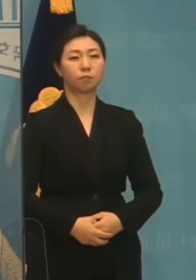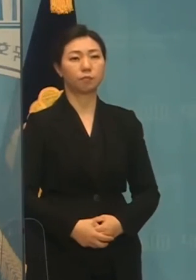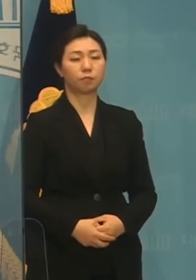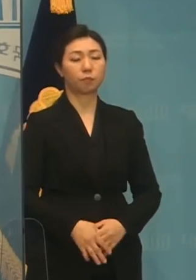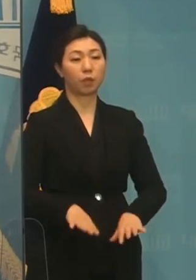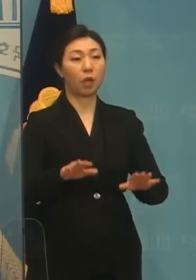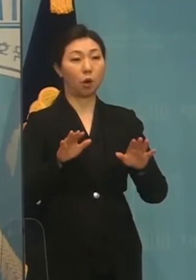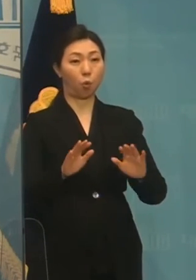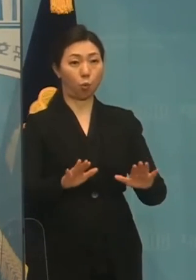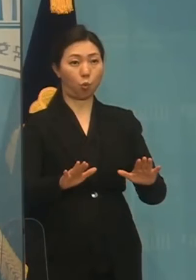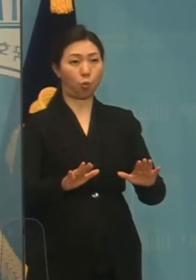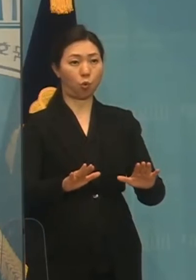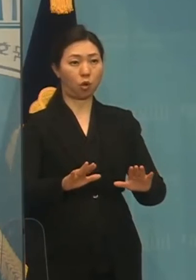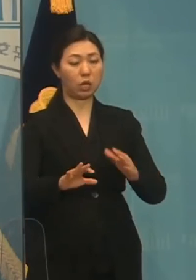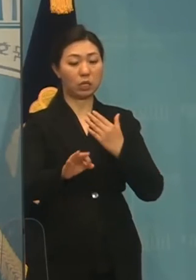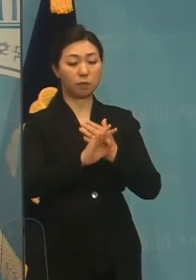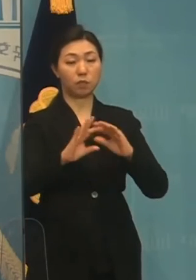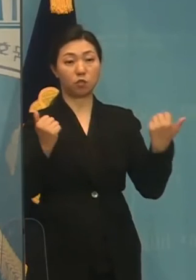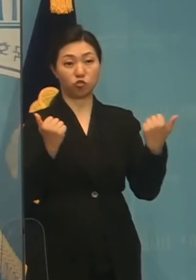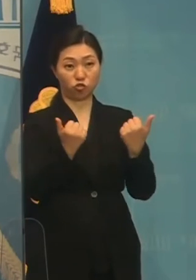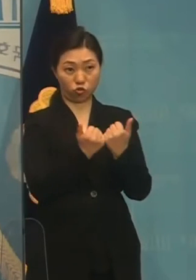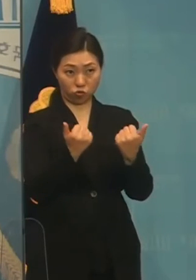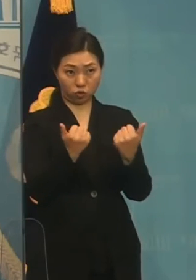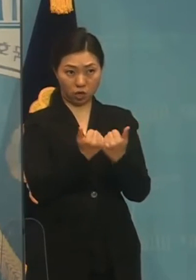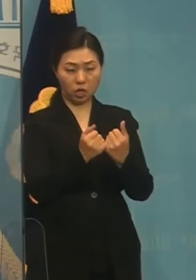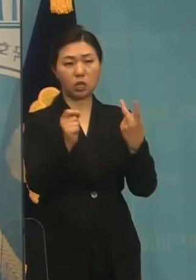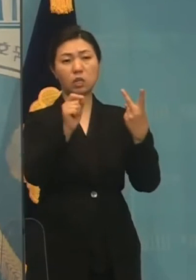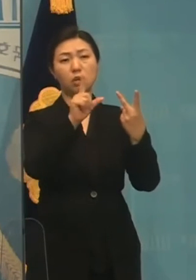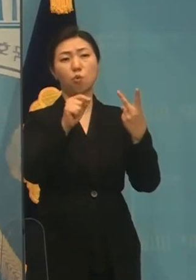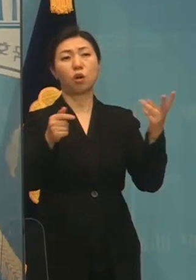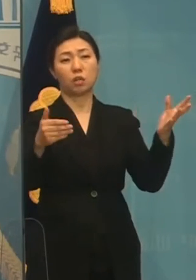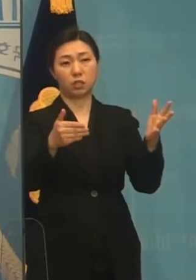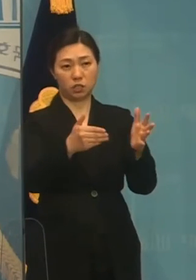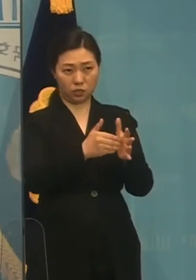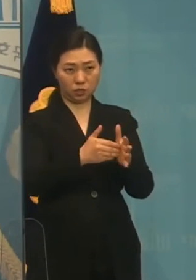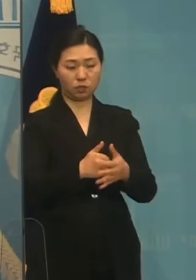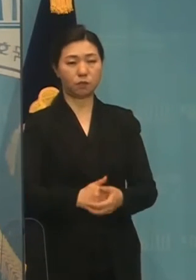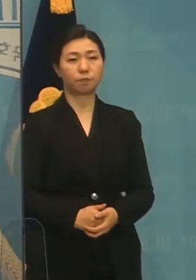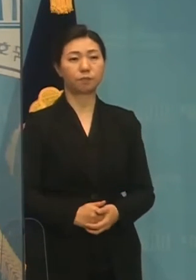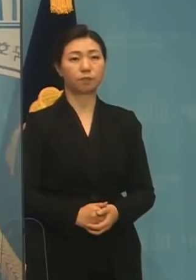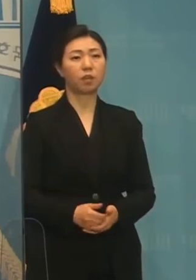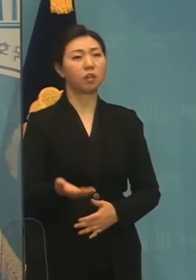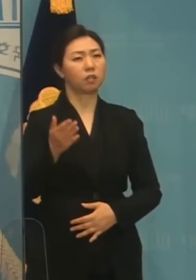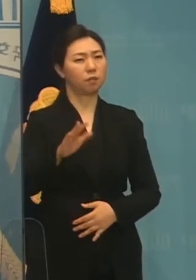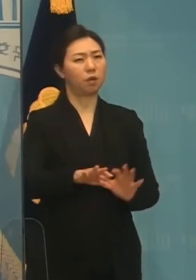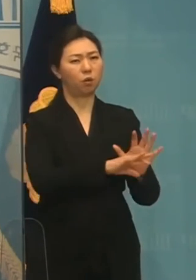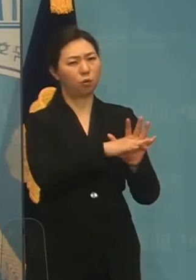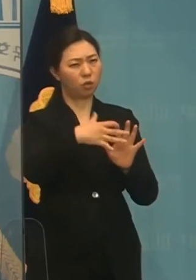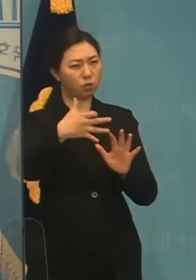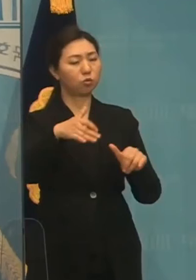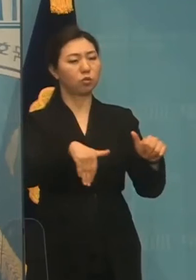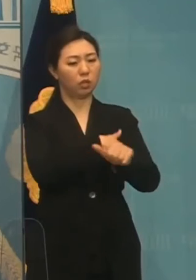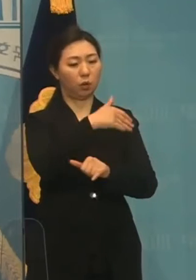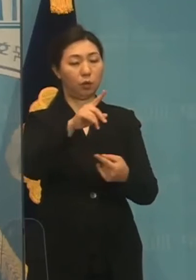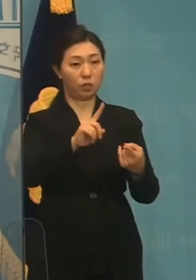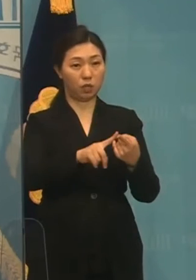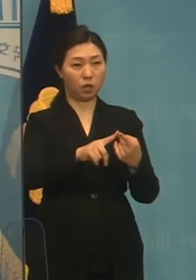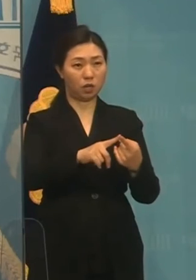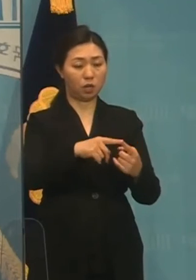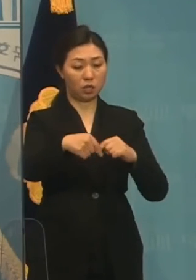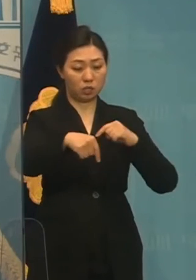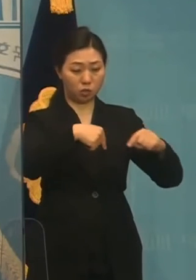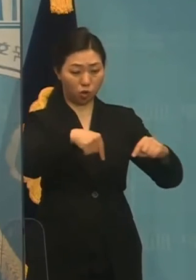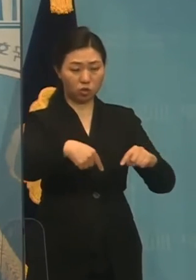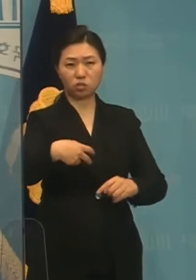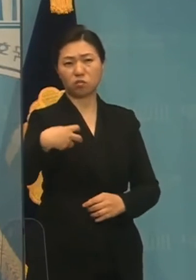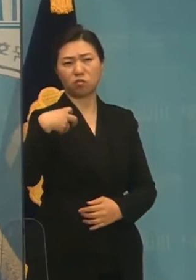오늘 본회의 끝으로 2월 임시국회가 마무리됩니다. 그러나 코로나 공간에 대한 정치권의 책임은